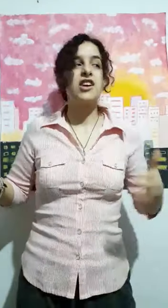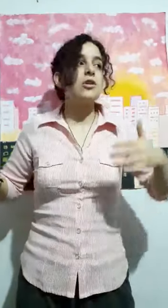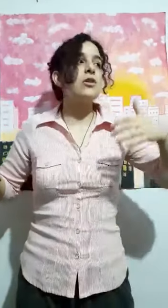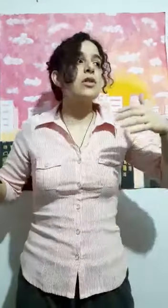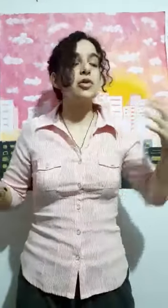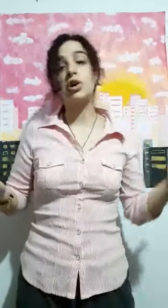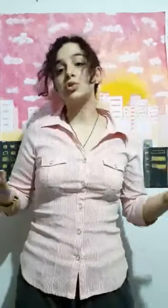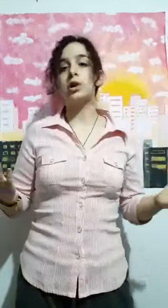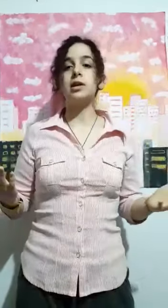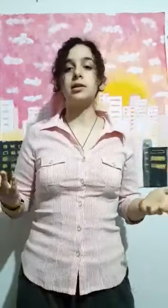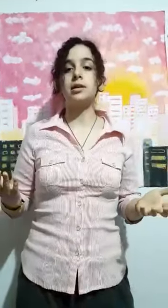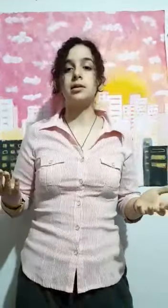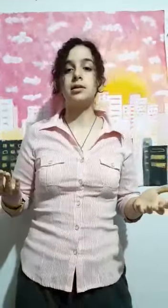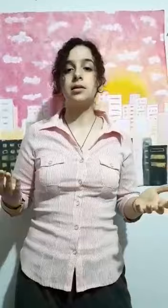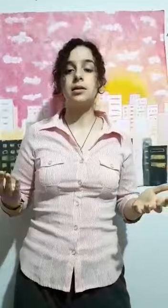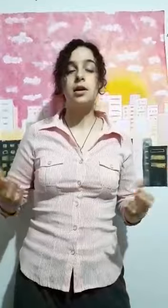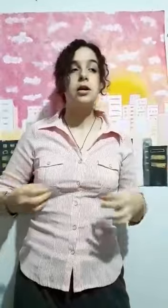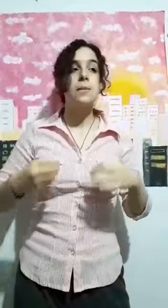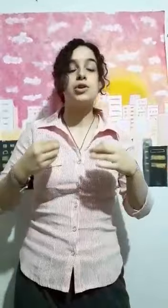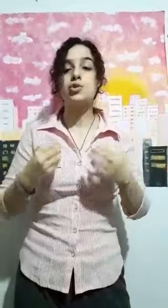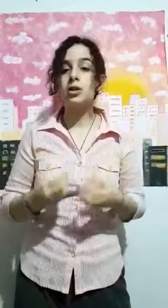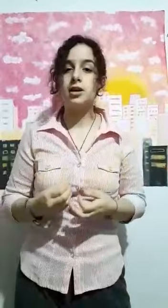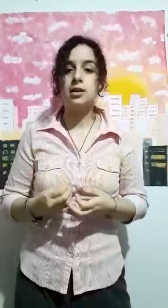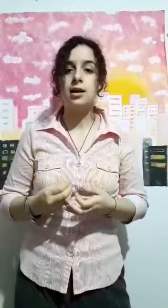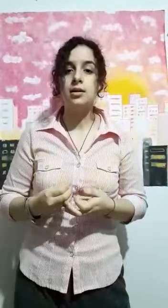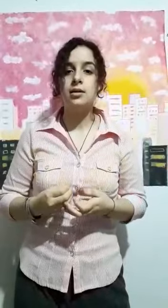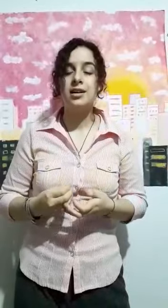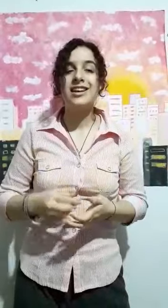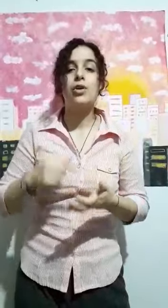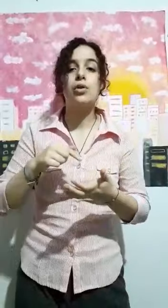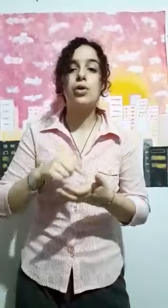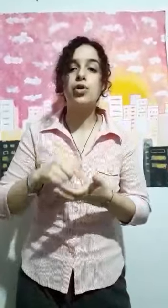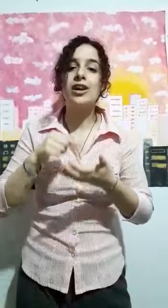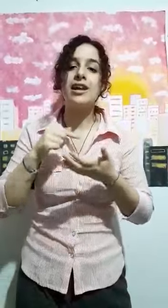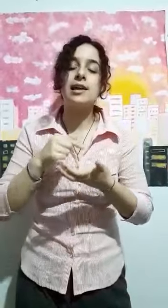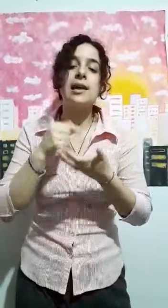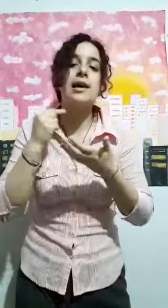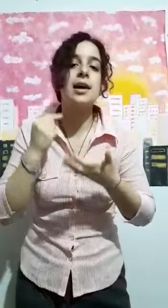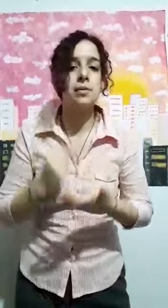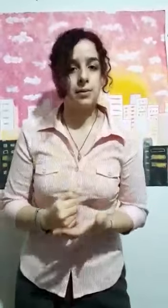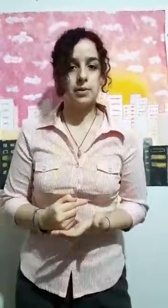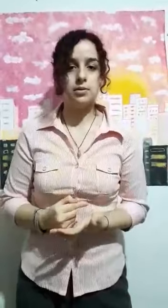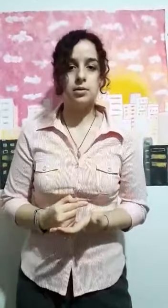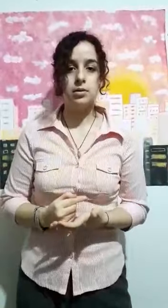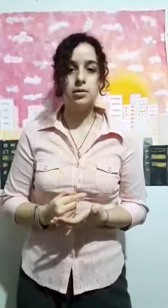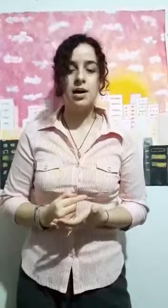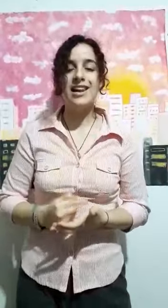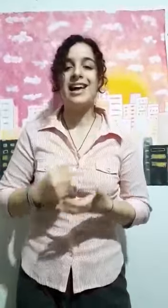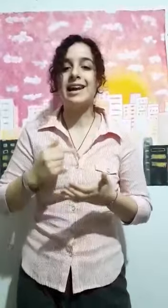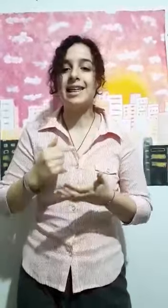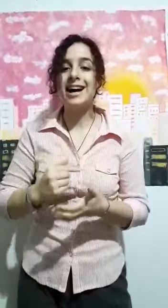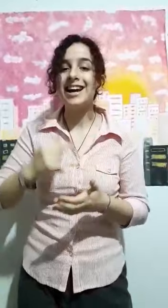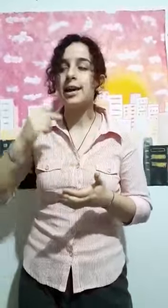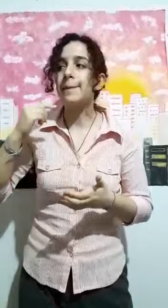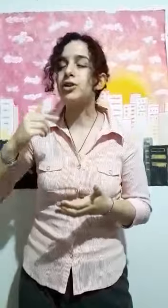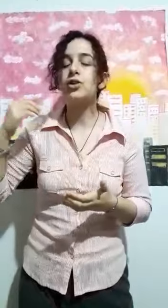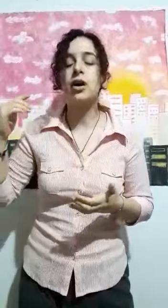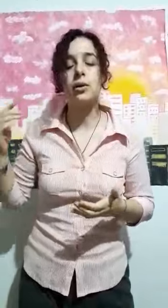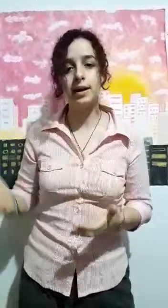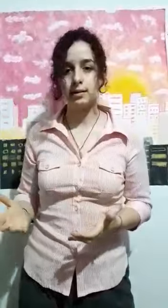que no conoce a toda su gente, pero soy una niña que conozco la realidad en la que vivo, la realidad que me ha tocado ver